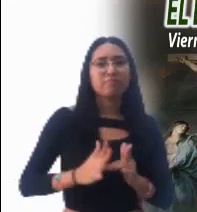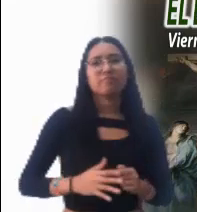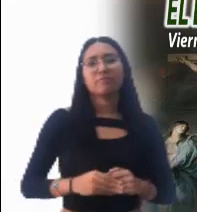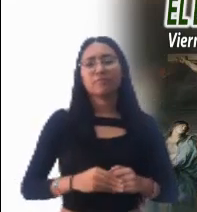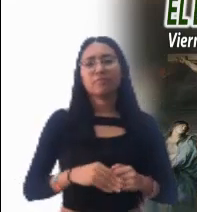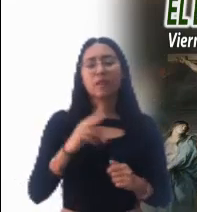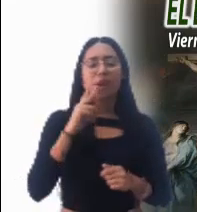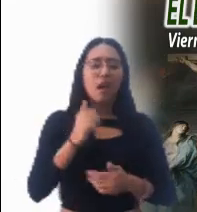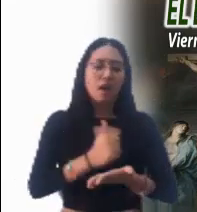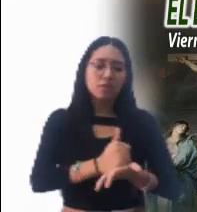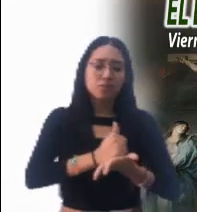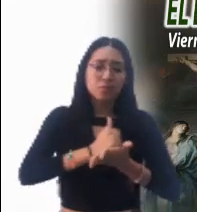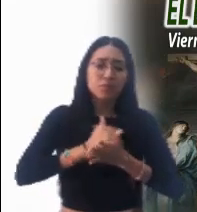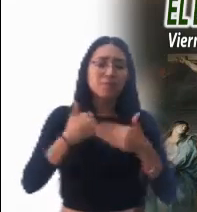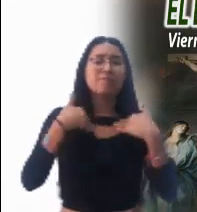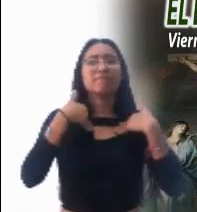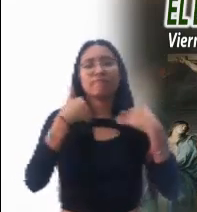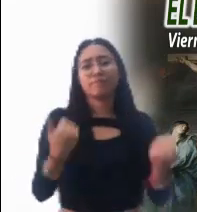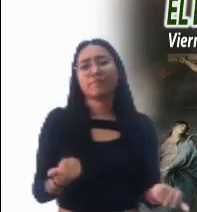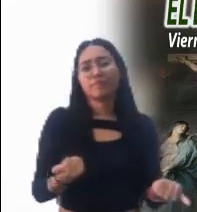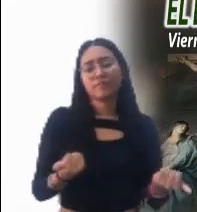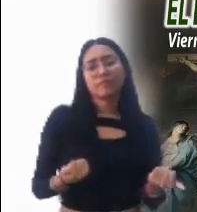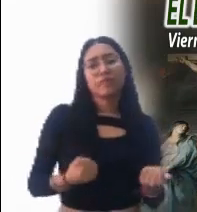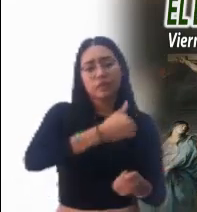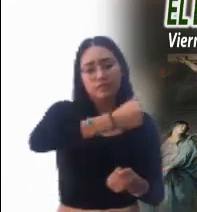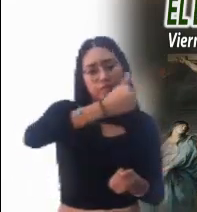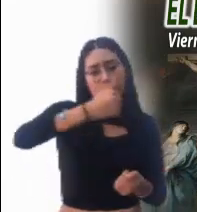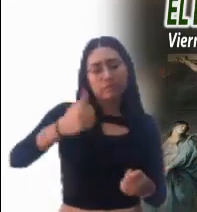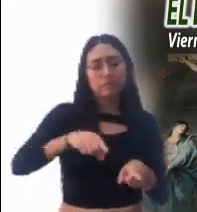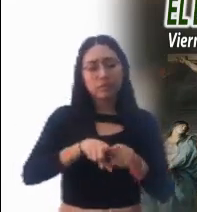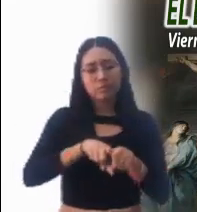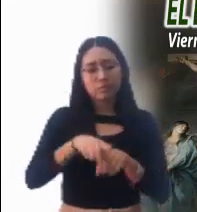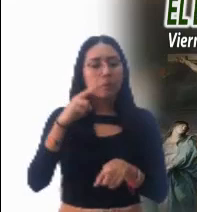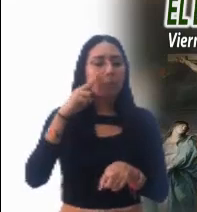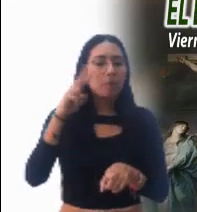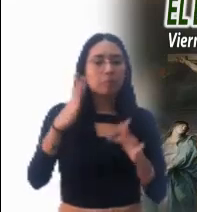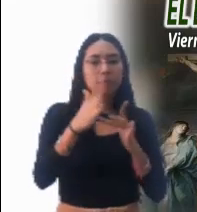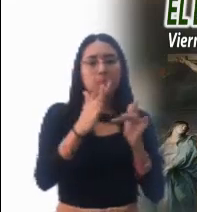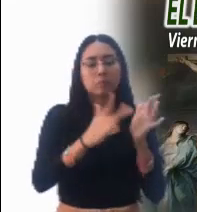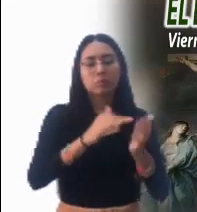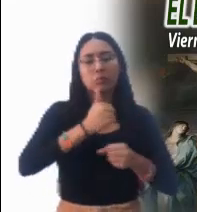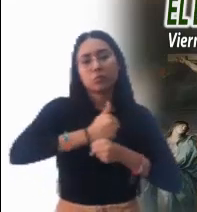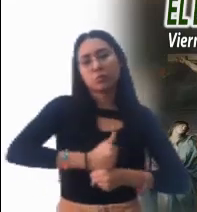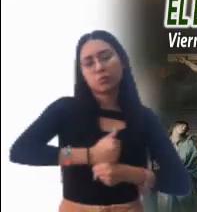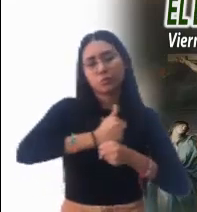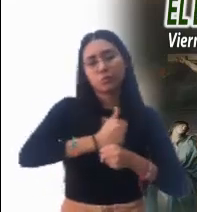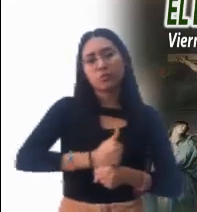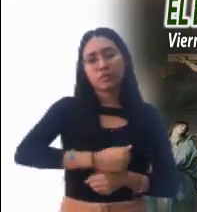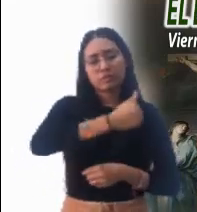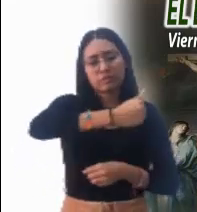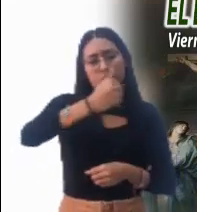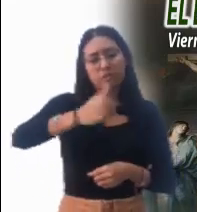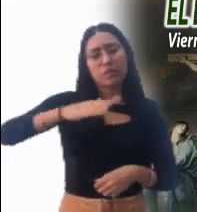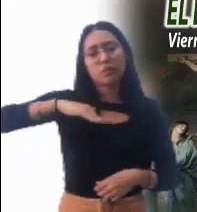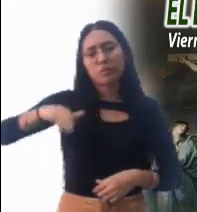Hijo inocente, ayúdanos a comprender que en cada hermano veremos a Cristo sufriente y